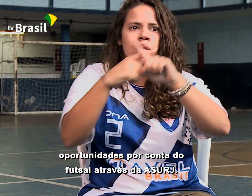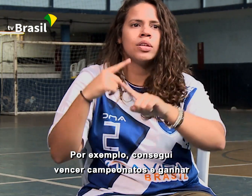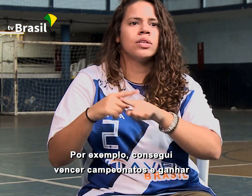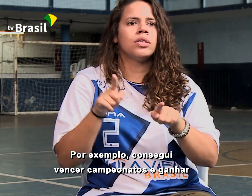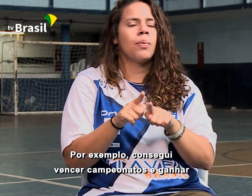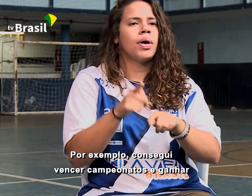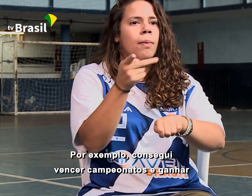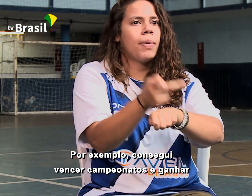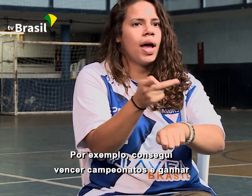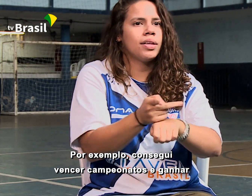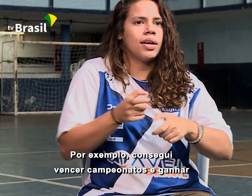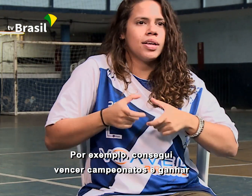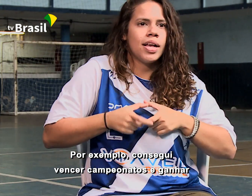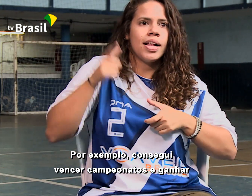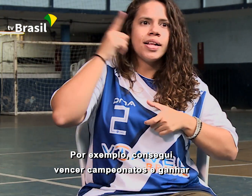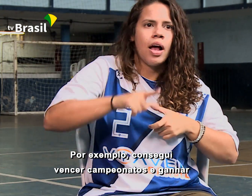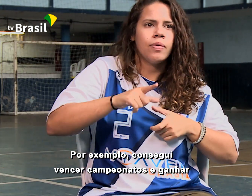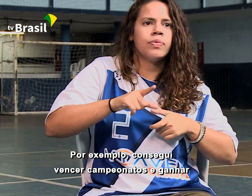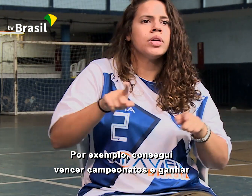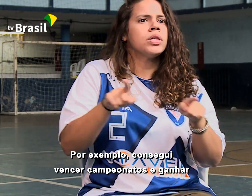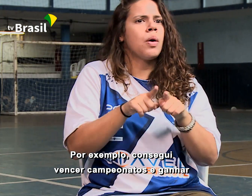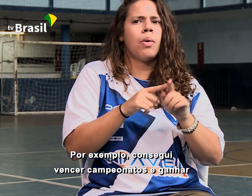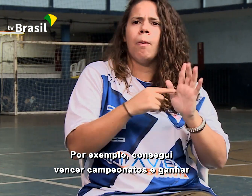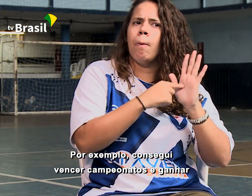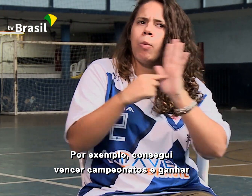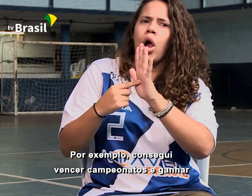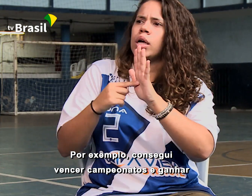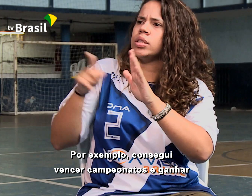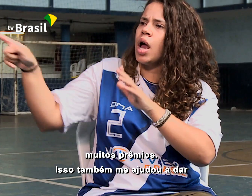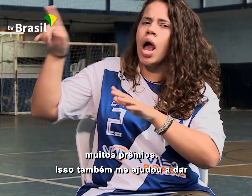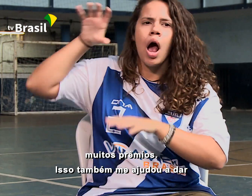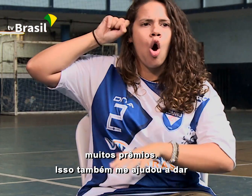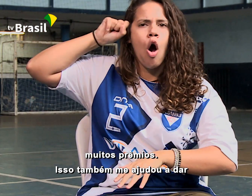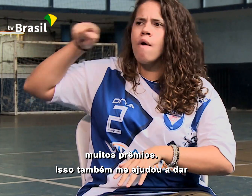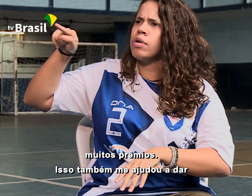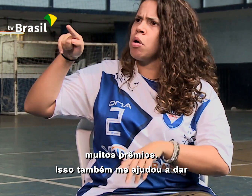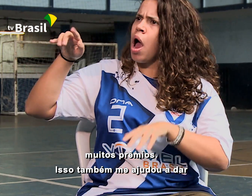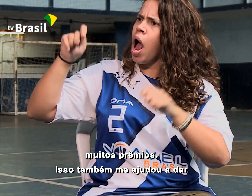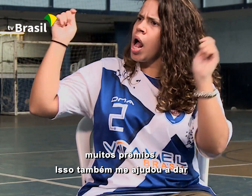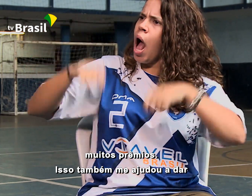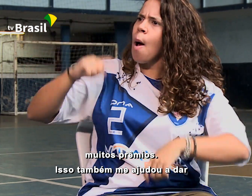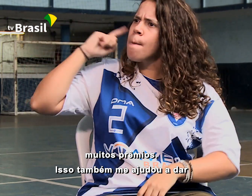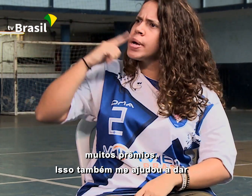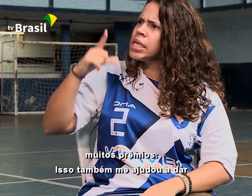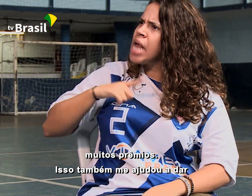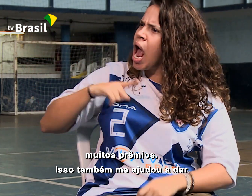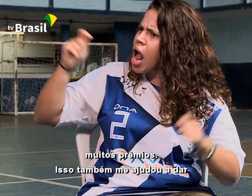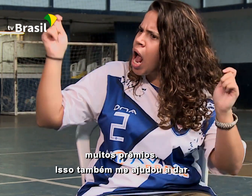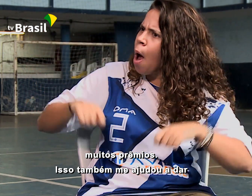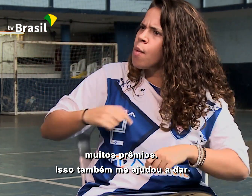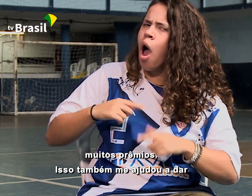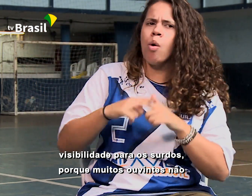Por exemplo, consegui vencer campeonatos e ganhar muitos prêmios. Isso também me ajudou a dar